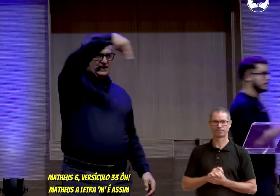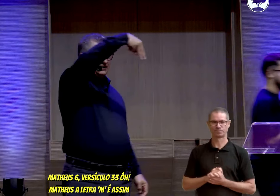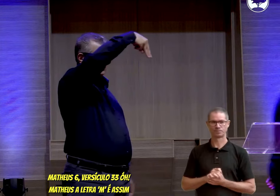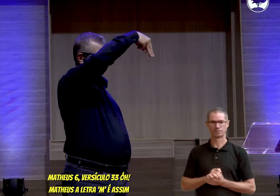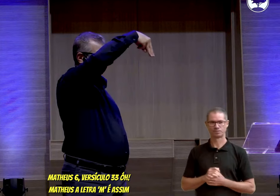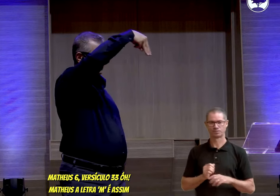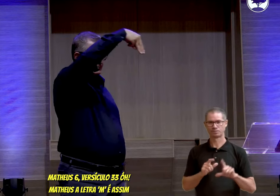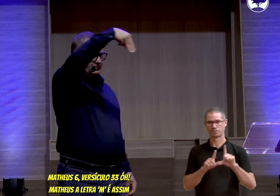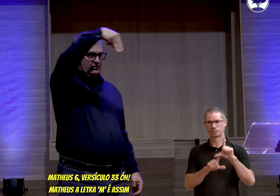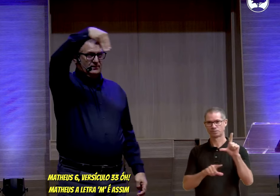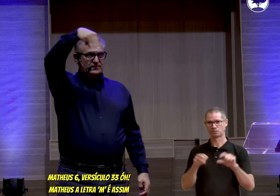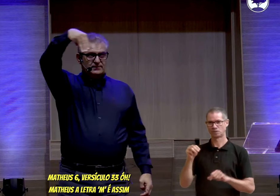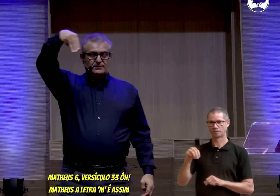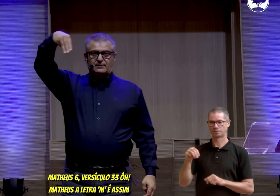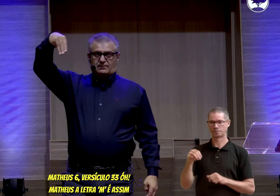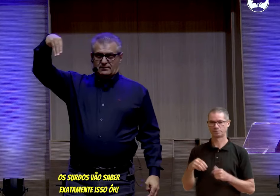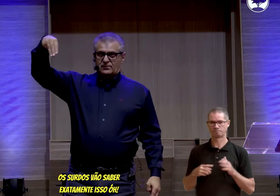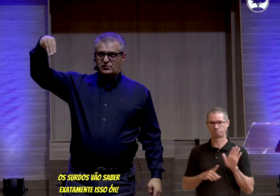M é assim,